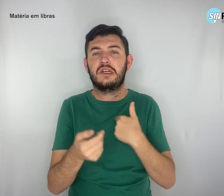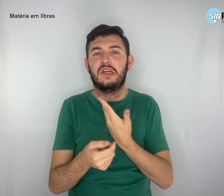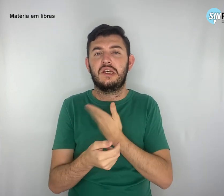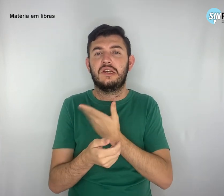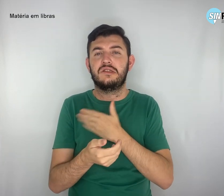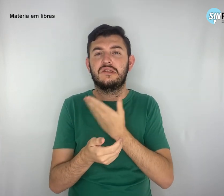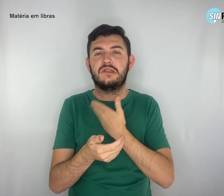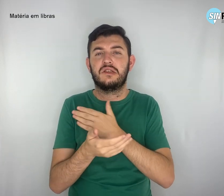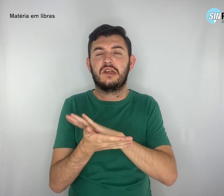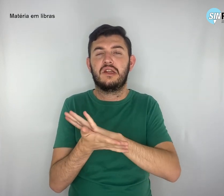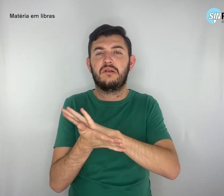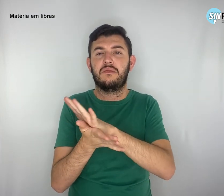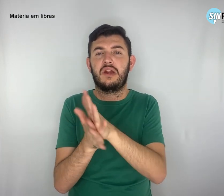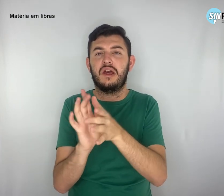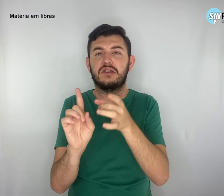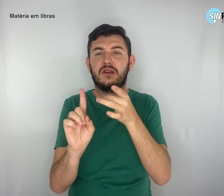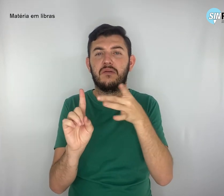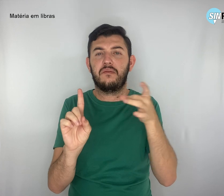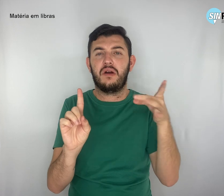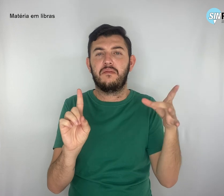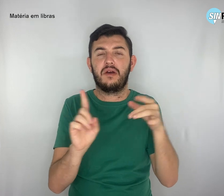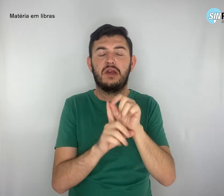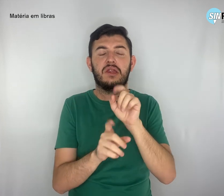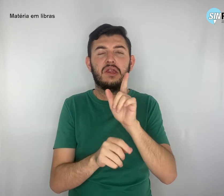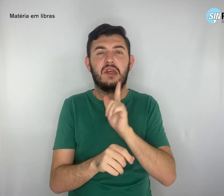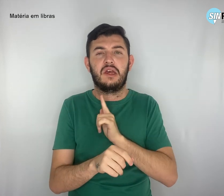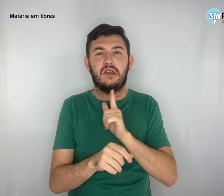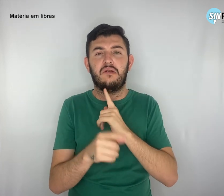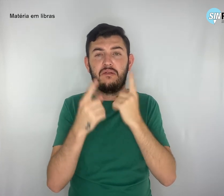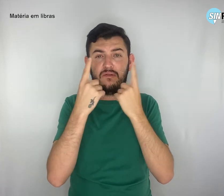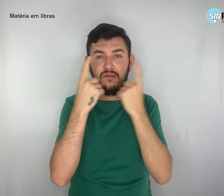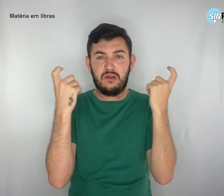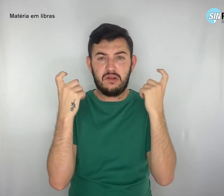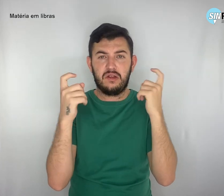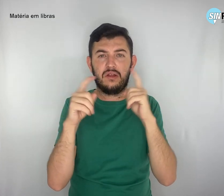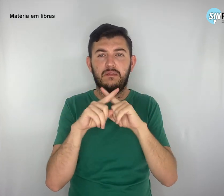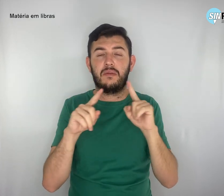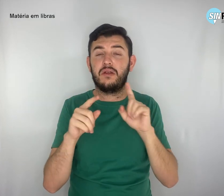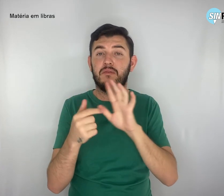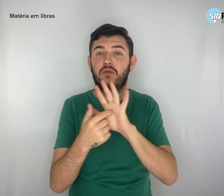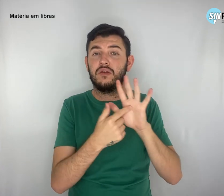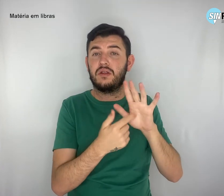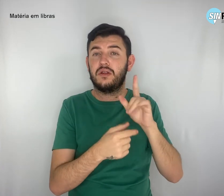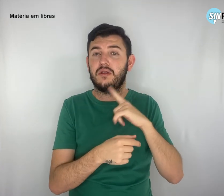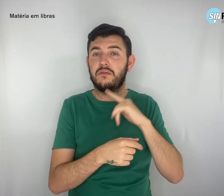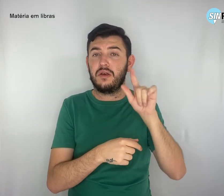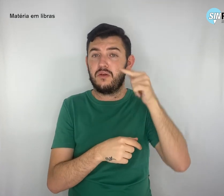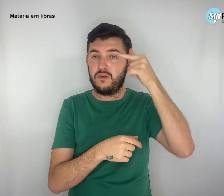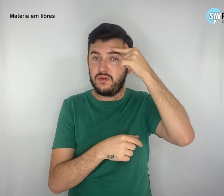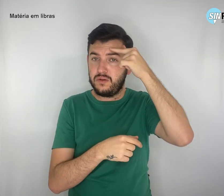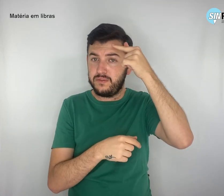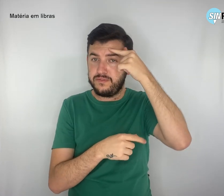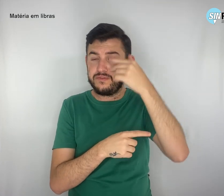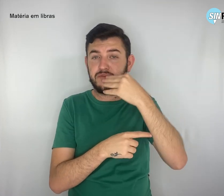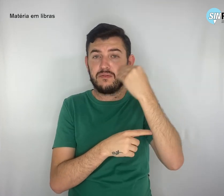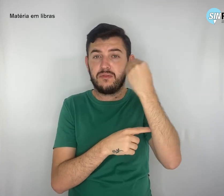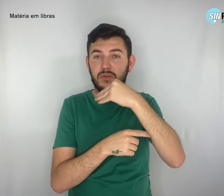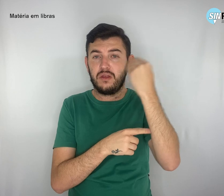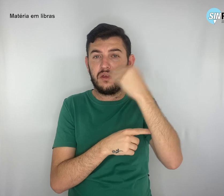gerando violências, deturpando consciências e fragilizando as políticas públicas sociais